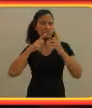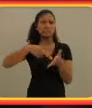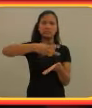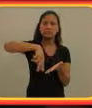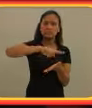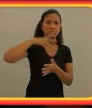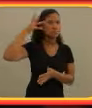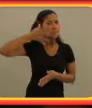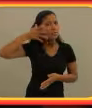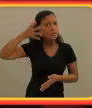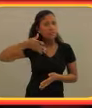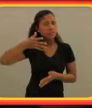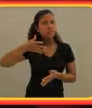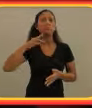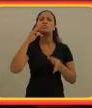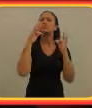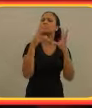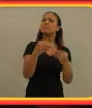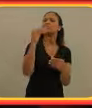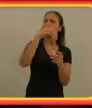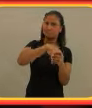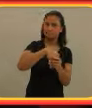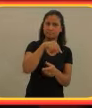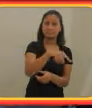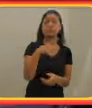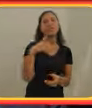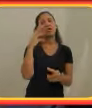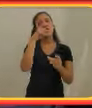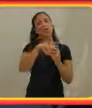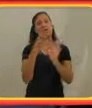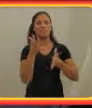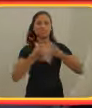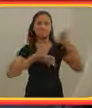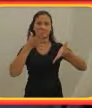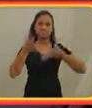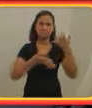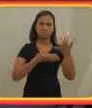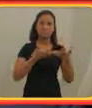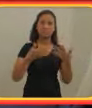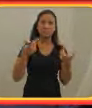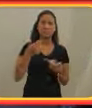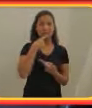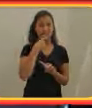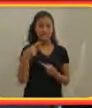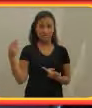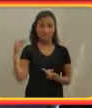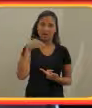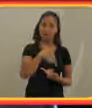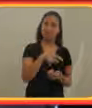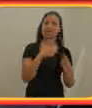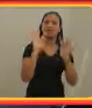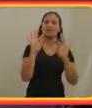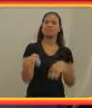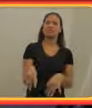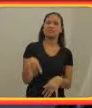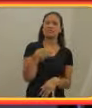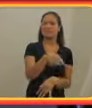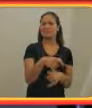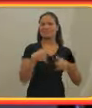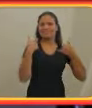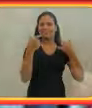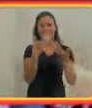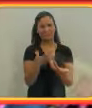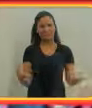enfim. Tudo que explora o potencial da língua de sinais. A Semana ela encerra com um grande